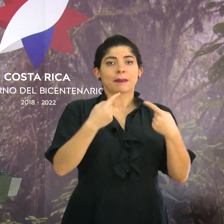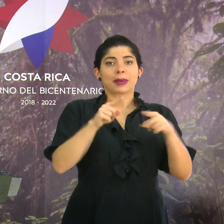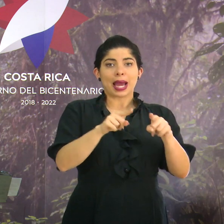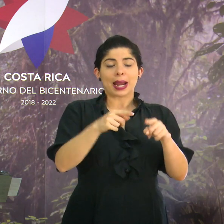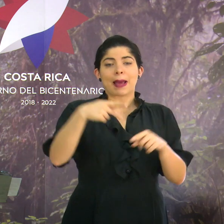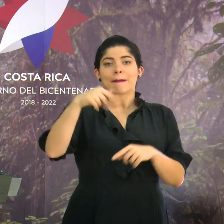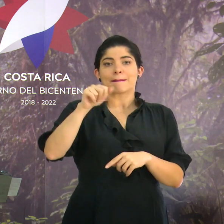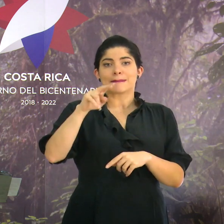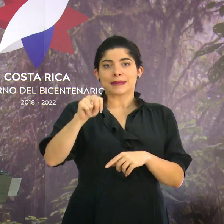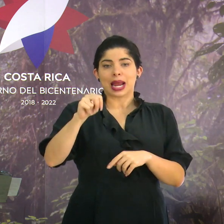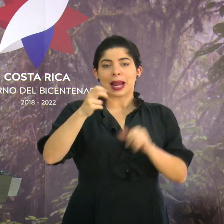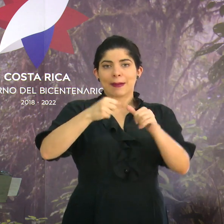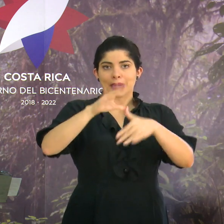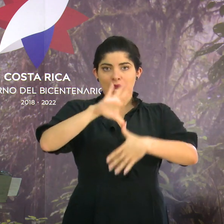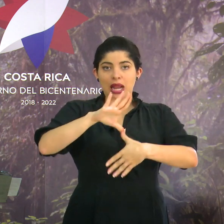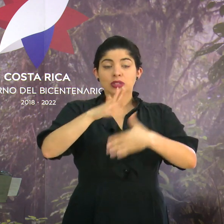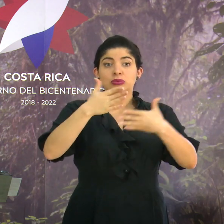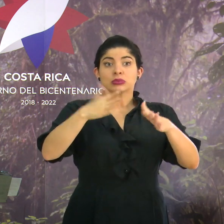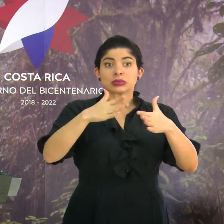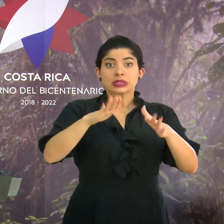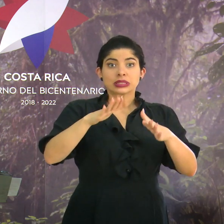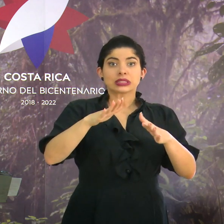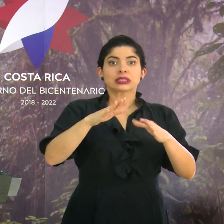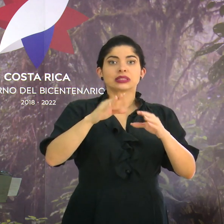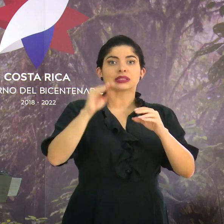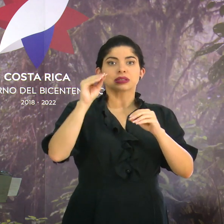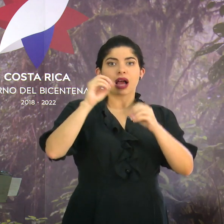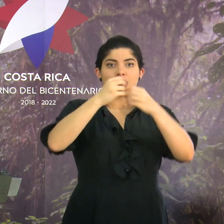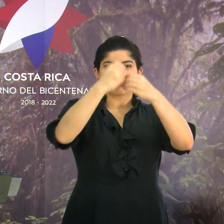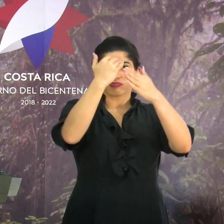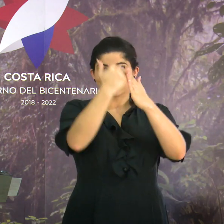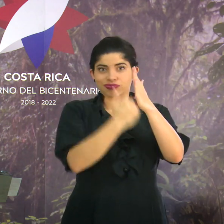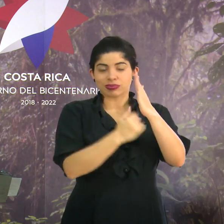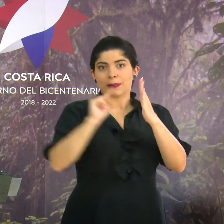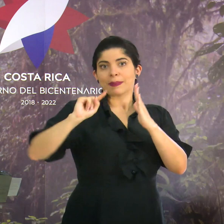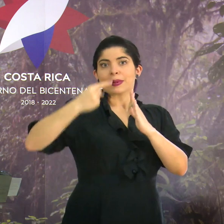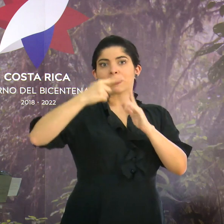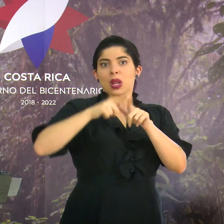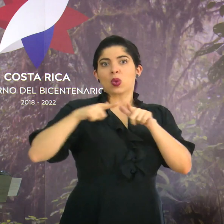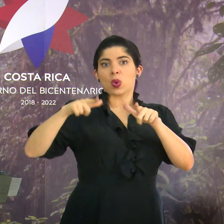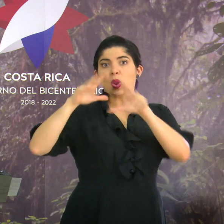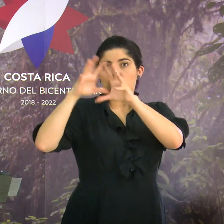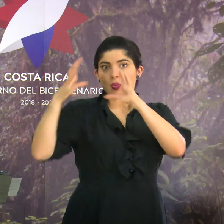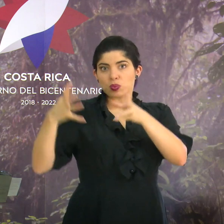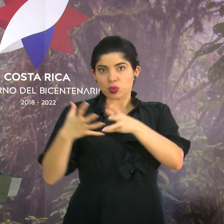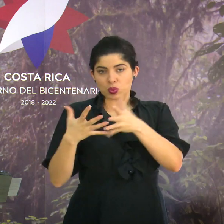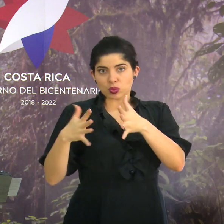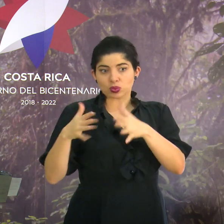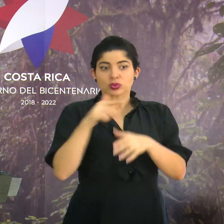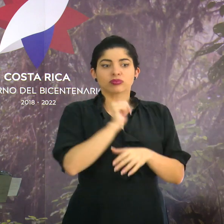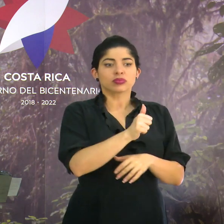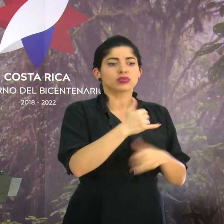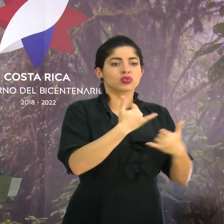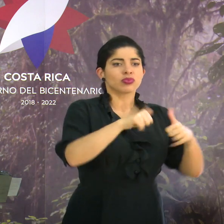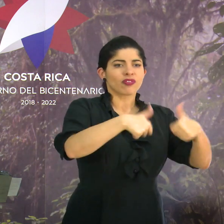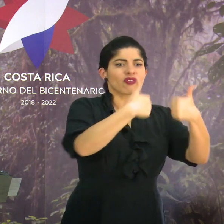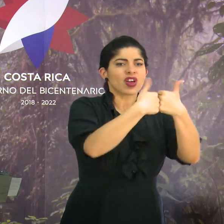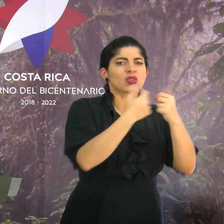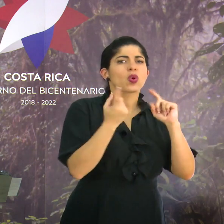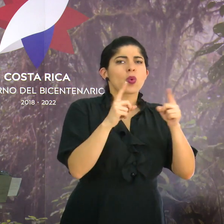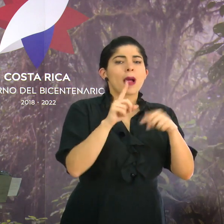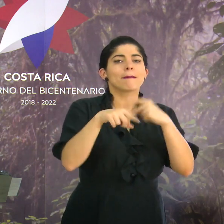Panamericanos, ya ha estado rankeado de primer lugar a nivel mundial, tiene como desafío participar